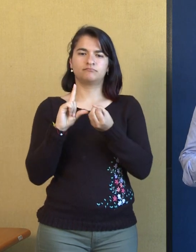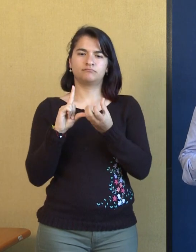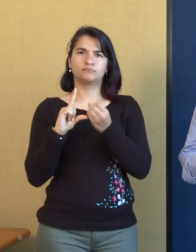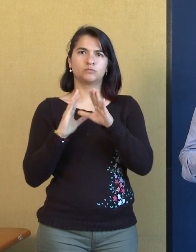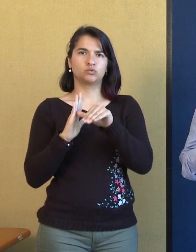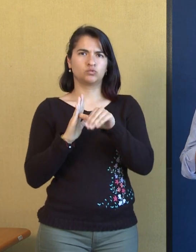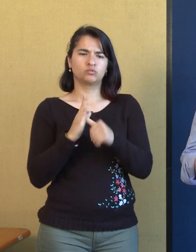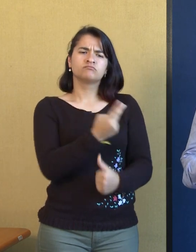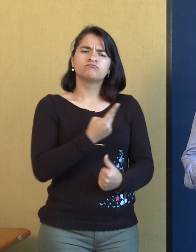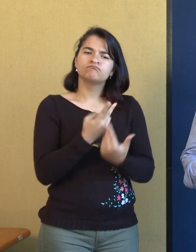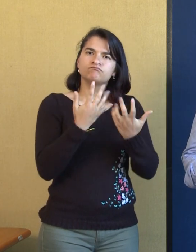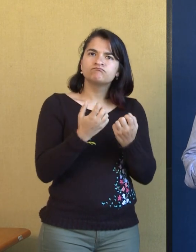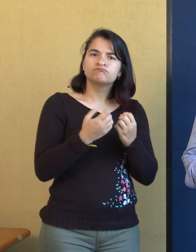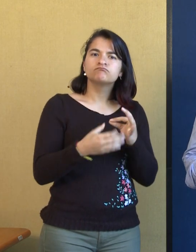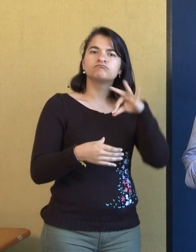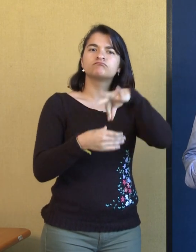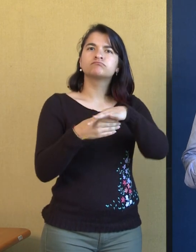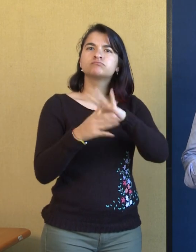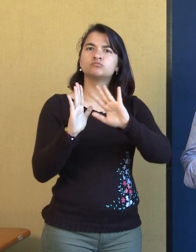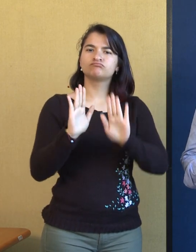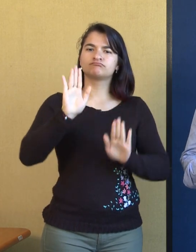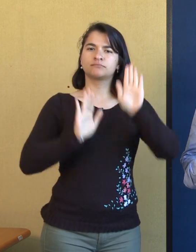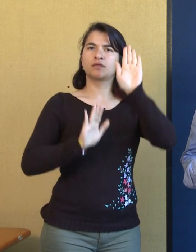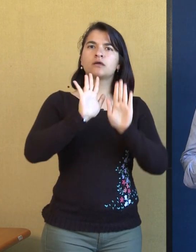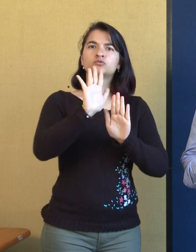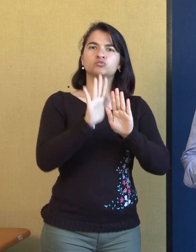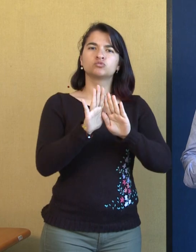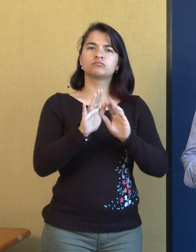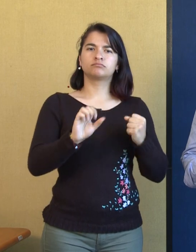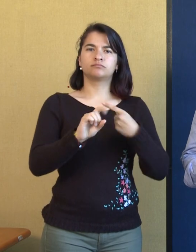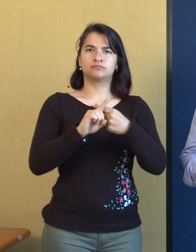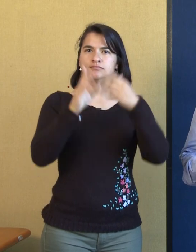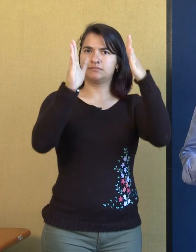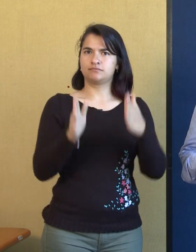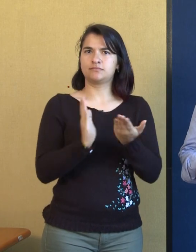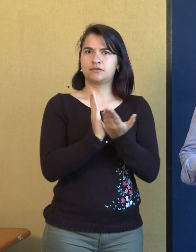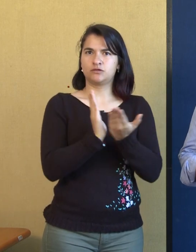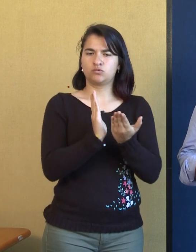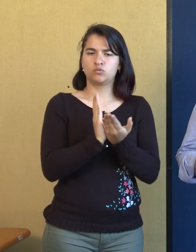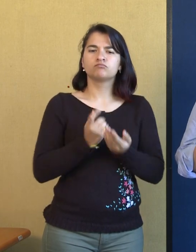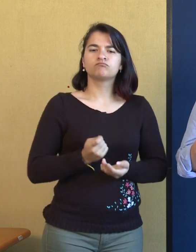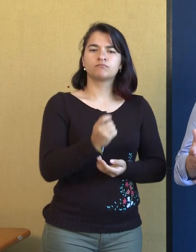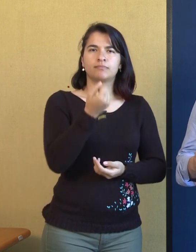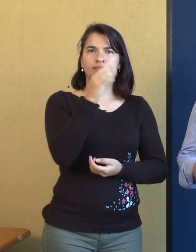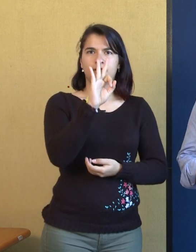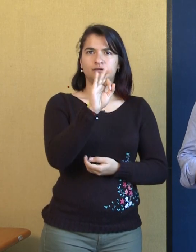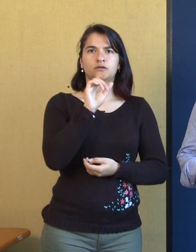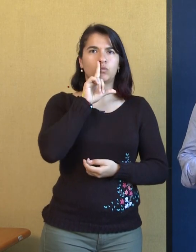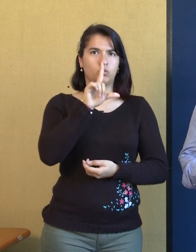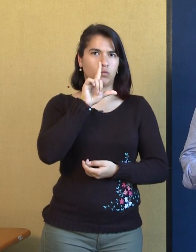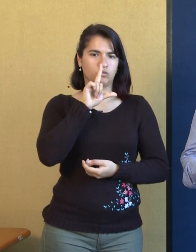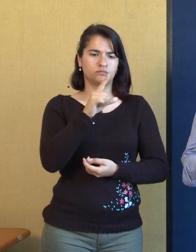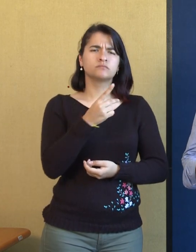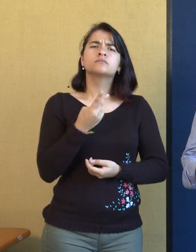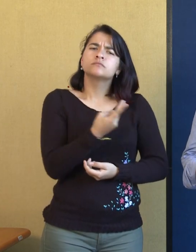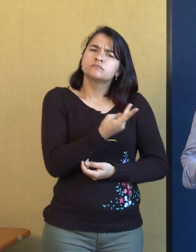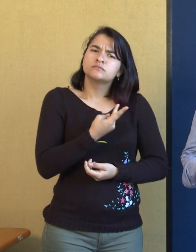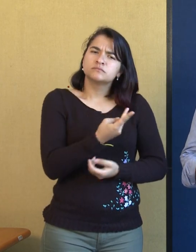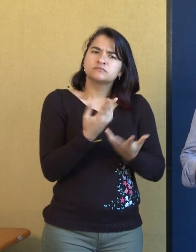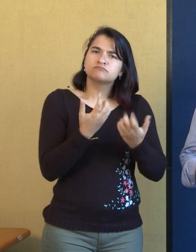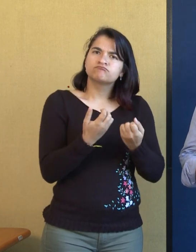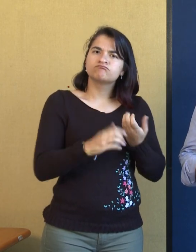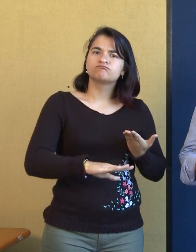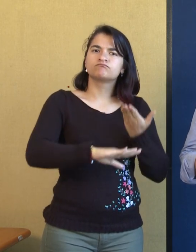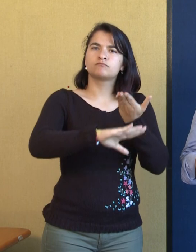en las próximas elecciones del día 13 de julio. Queremos poner a su disposición nuestras